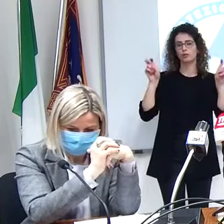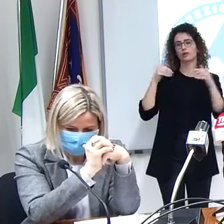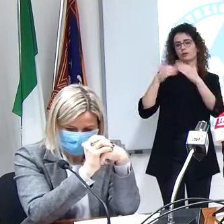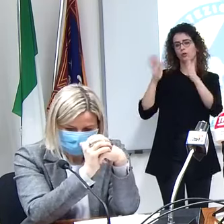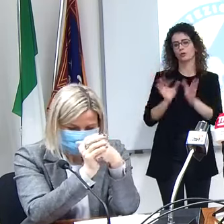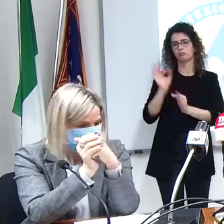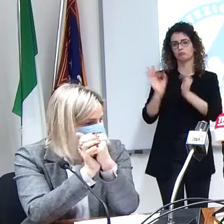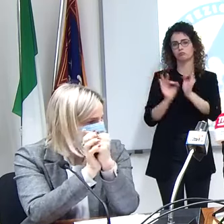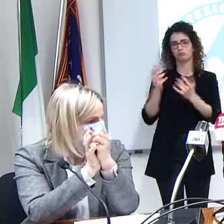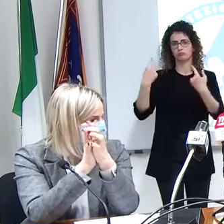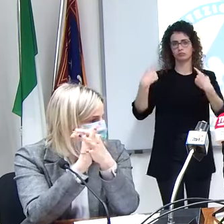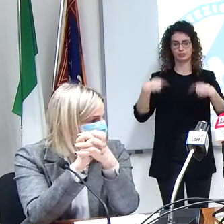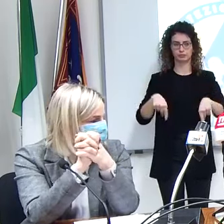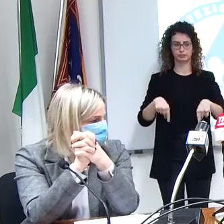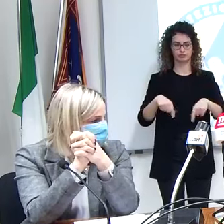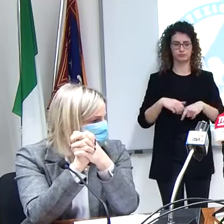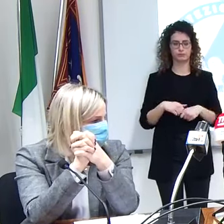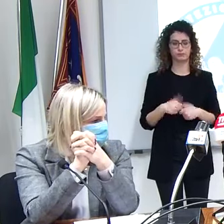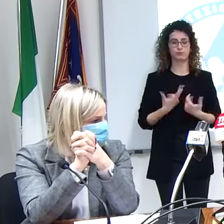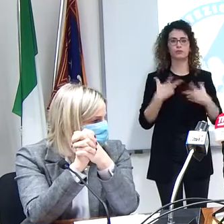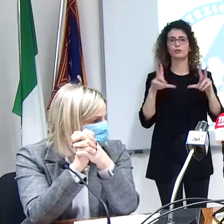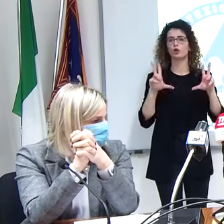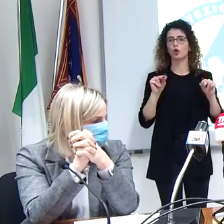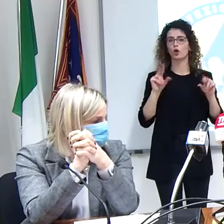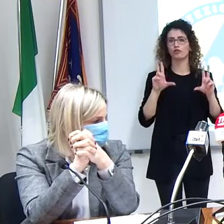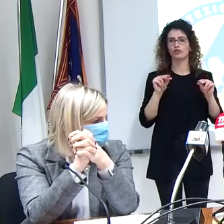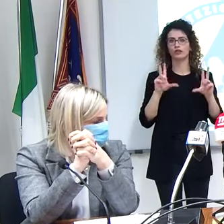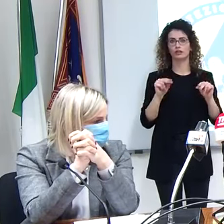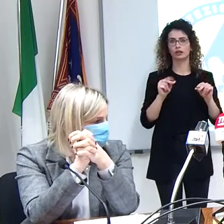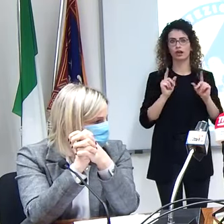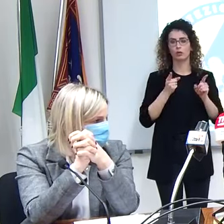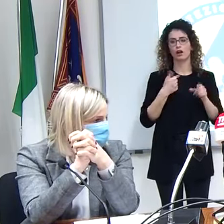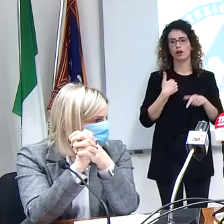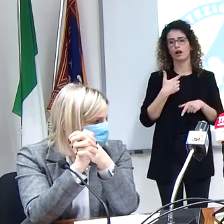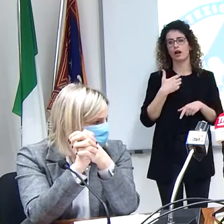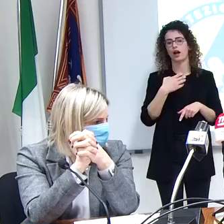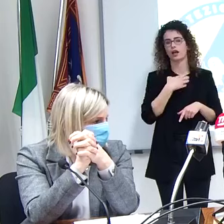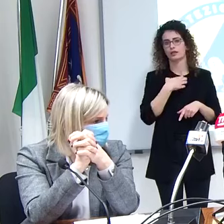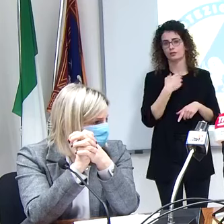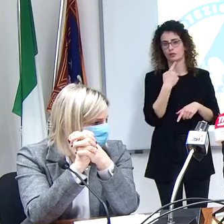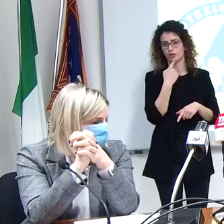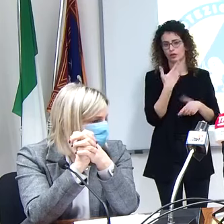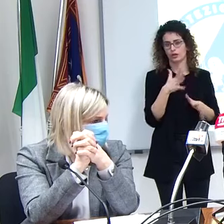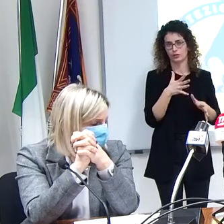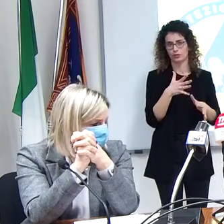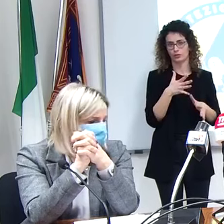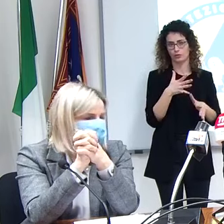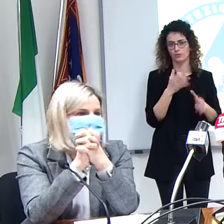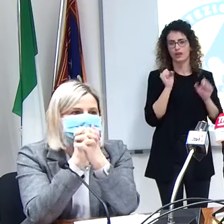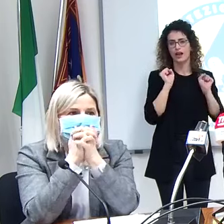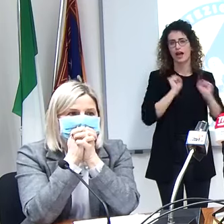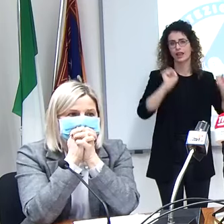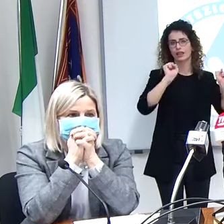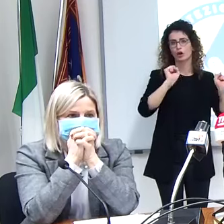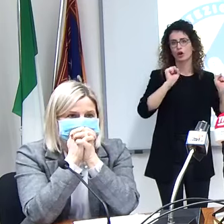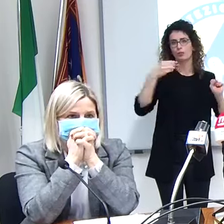la grande novità l'ha già accennata l'assessore quella degli anticorpi monoclonali